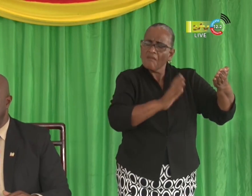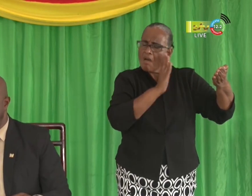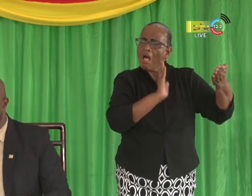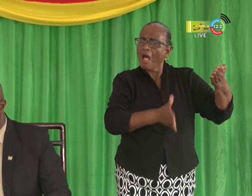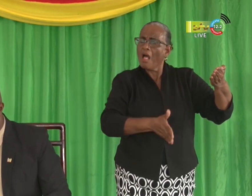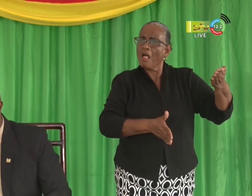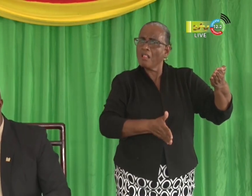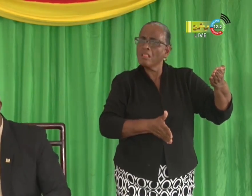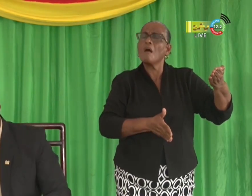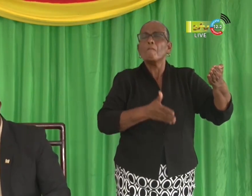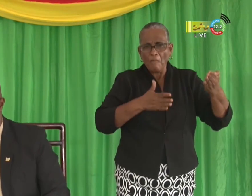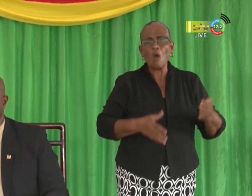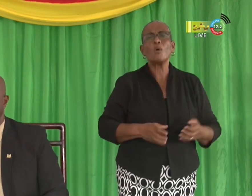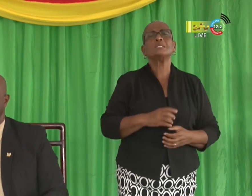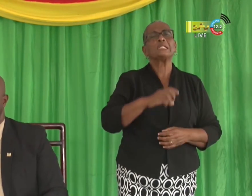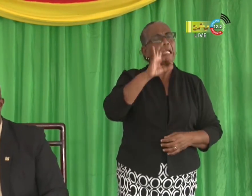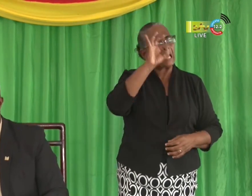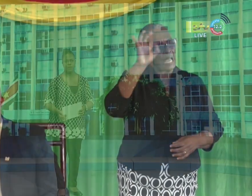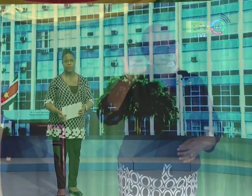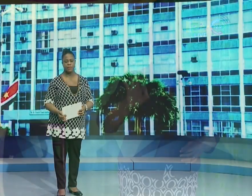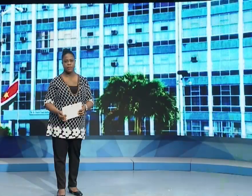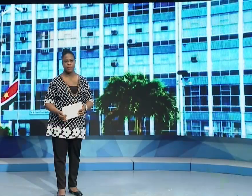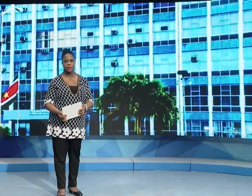we zitten in enorme schulden.